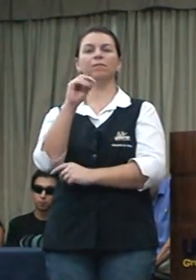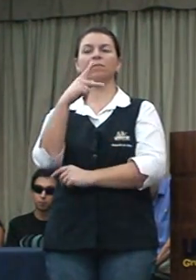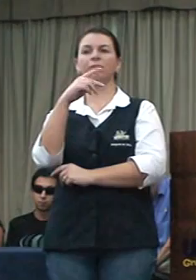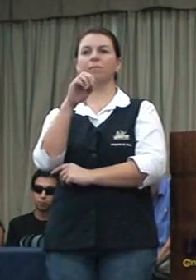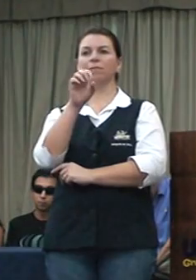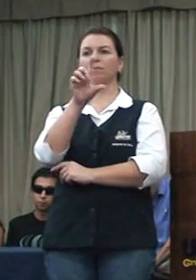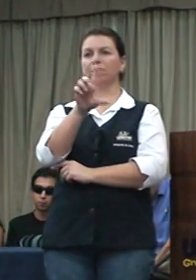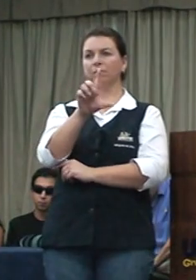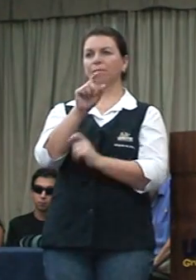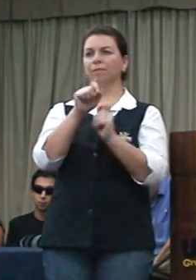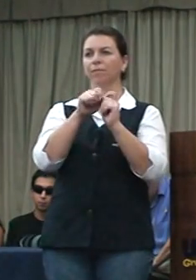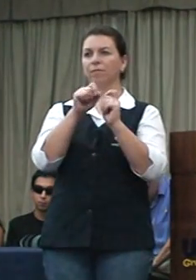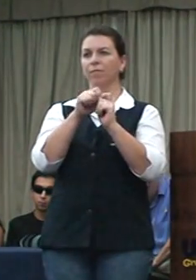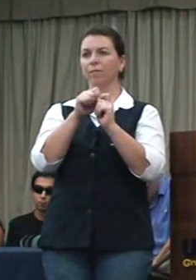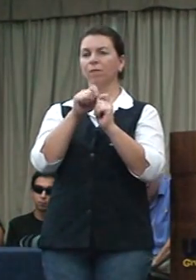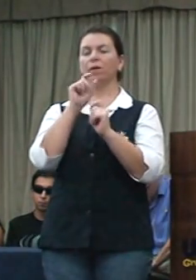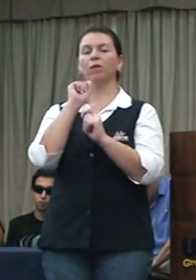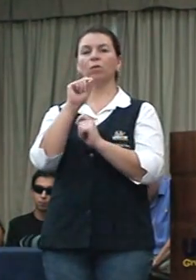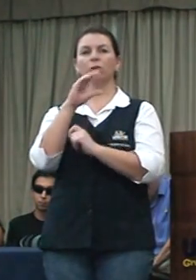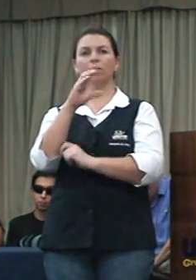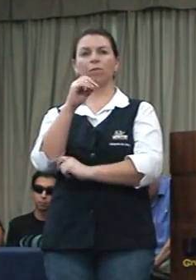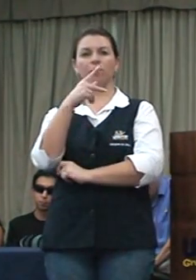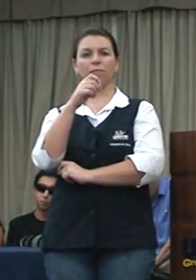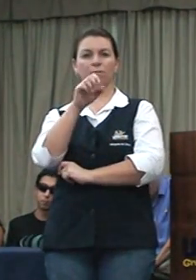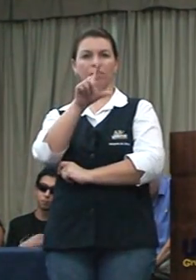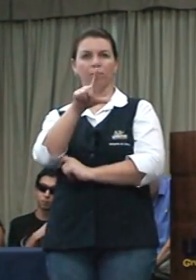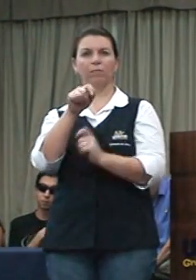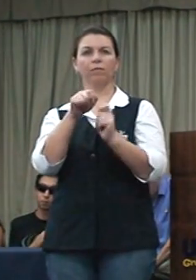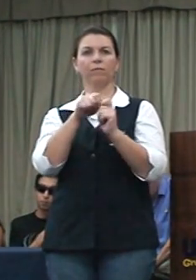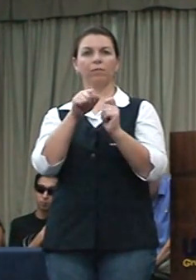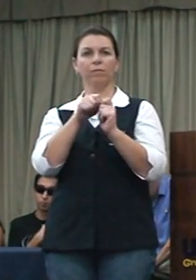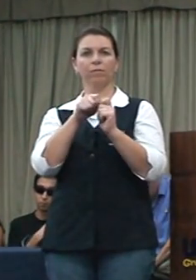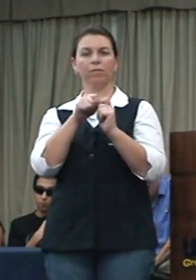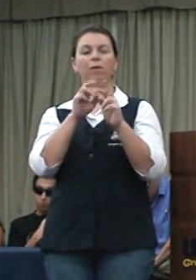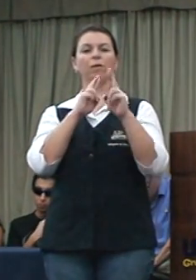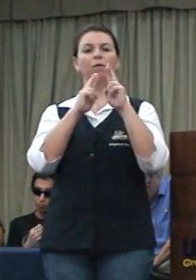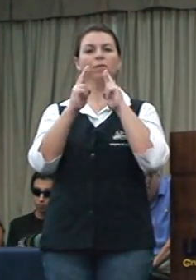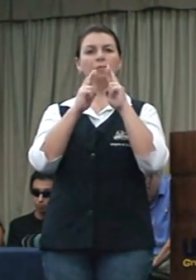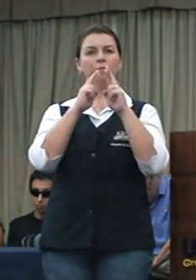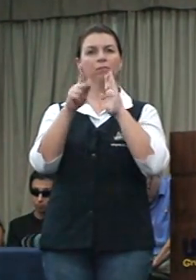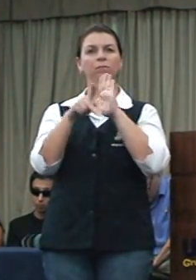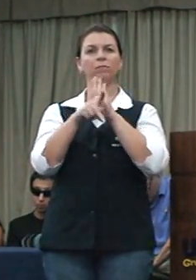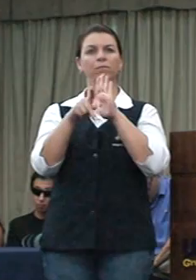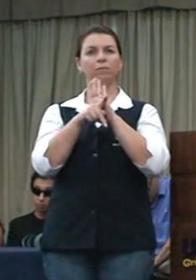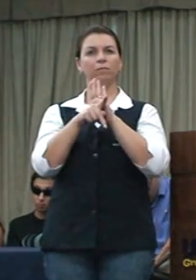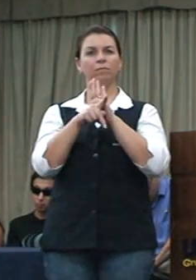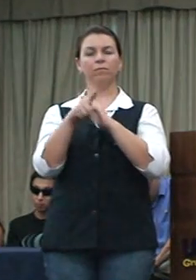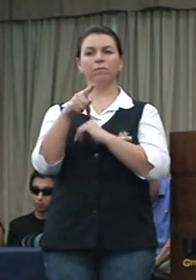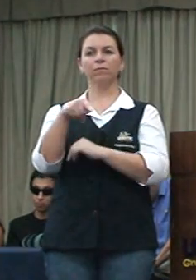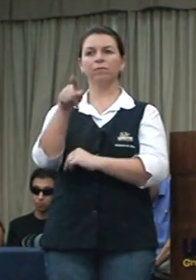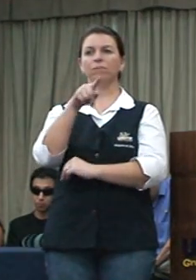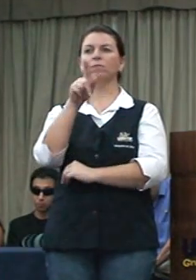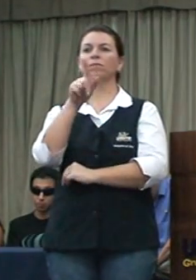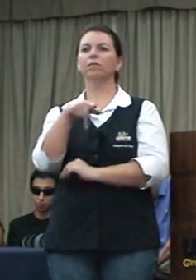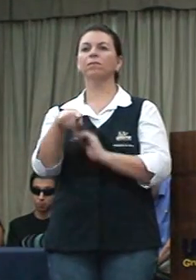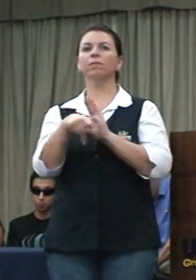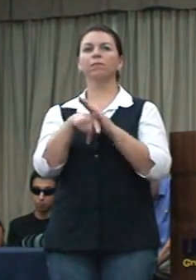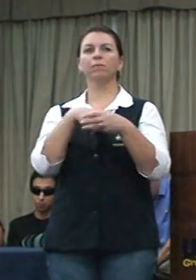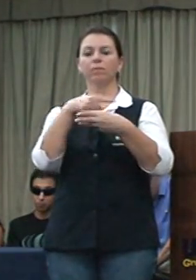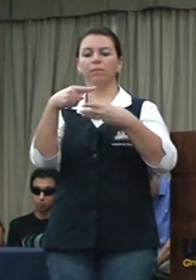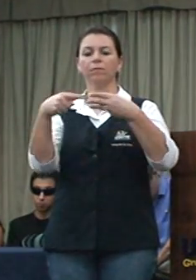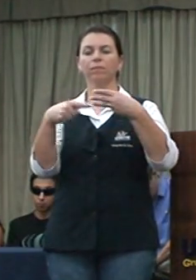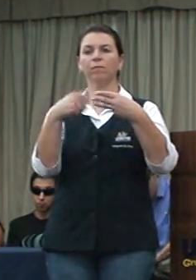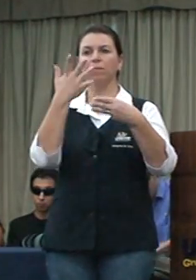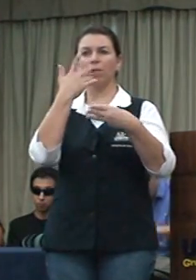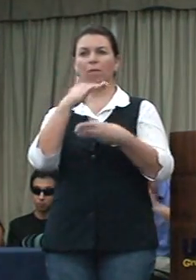e quem a Coppel vem sendo. E a denúncia que vou deixar para vocês, trata-se daquelas três crianças do